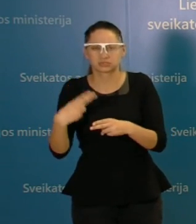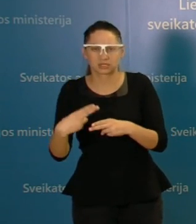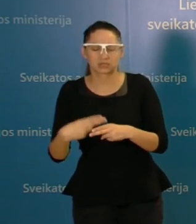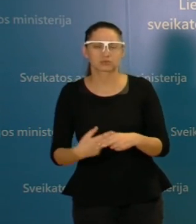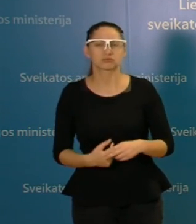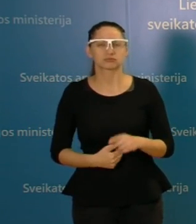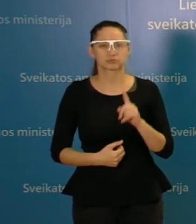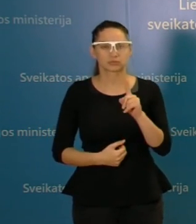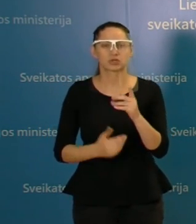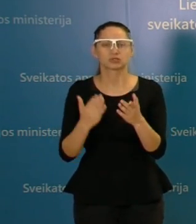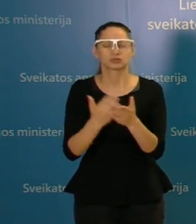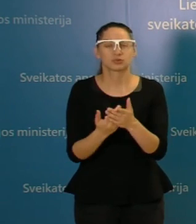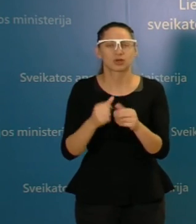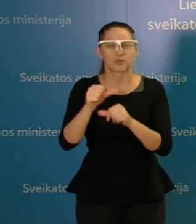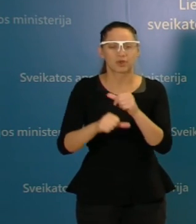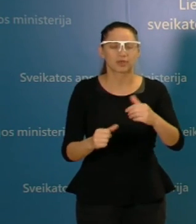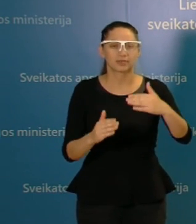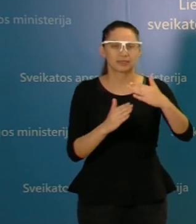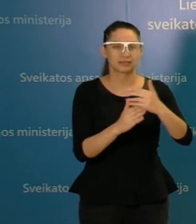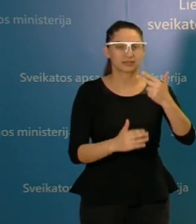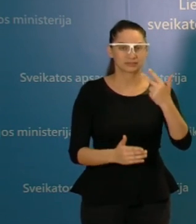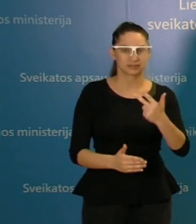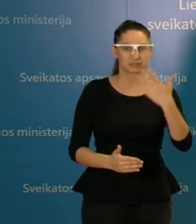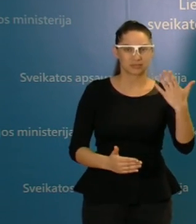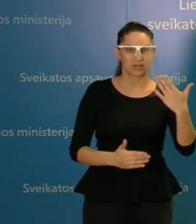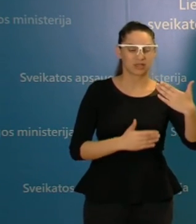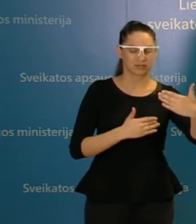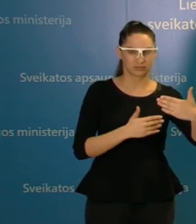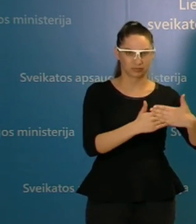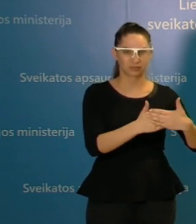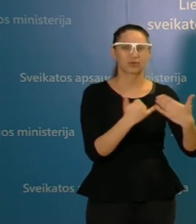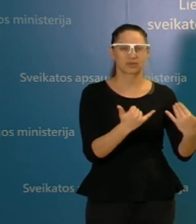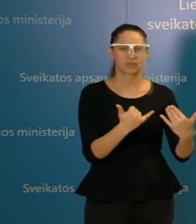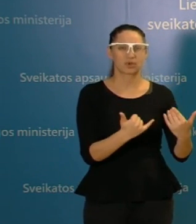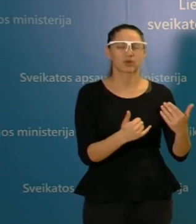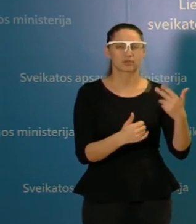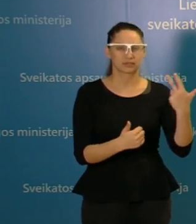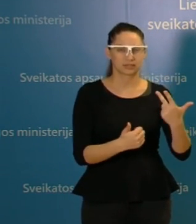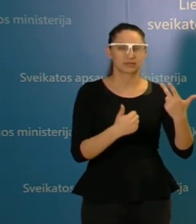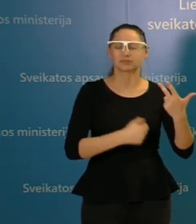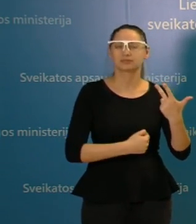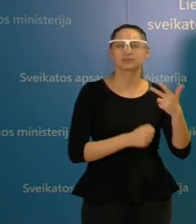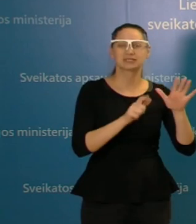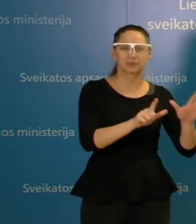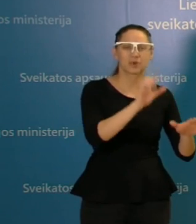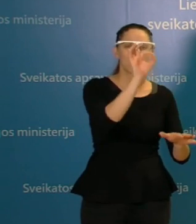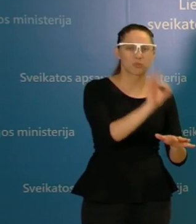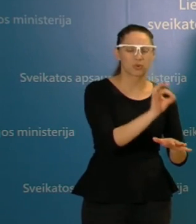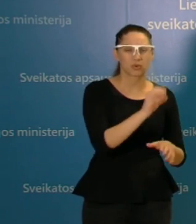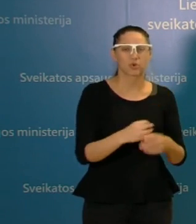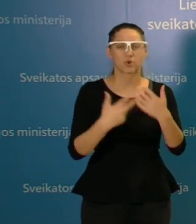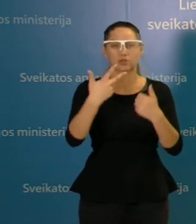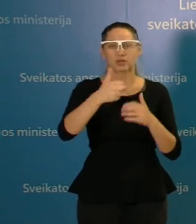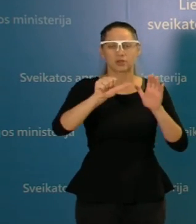tokias trys kategorijas amžiaus, tai iki 35 metų dabartiniai situacijai serga 37 procentai, nuo 36